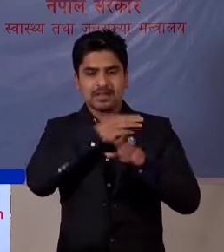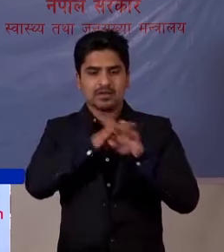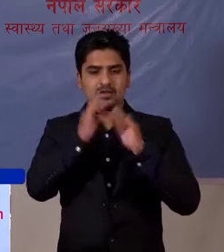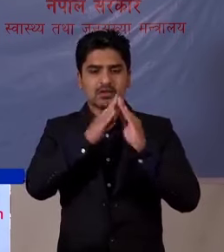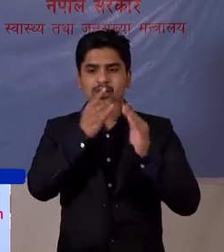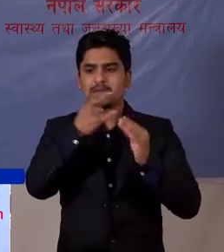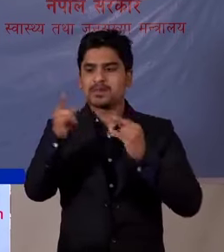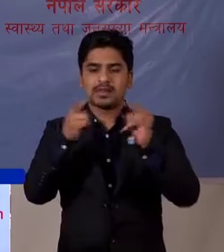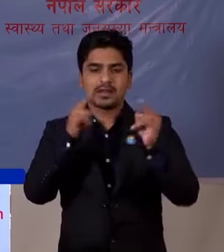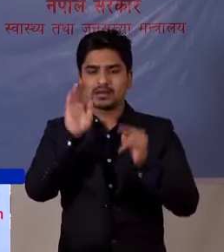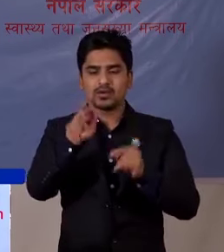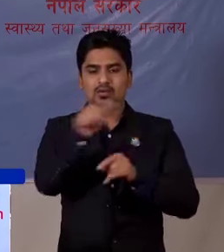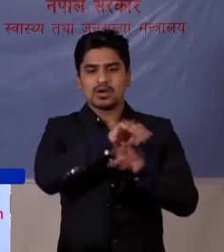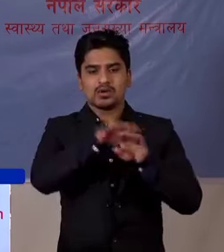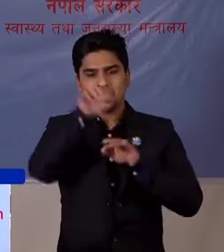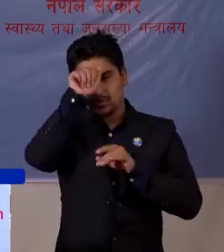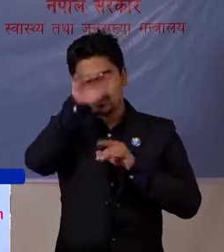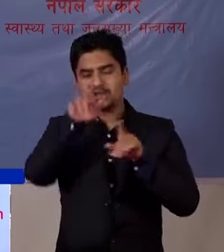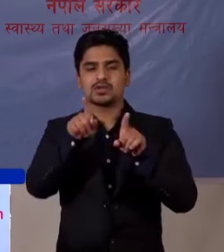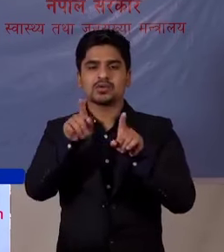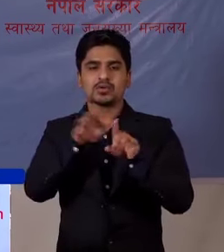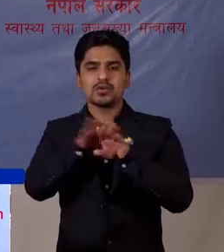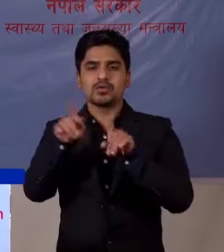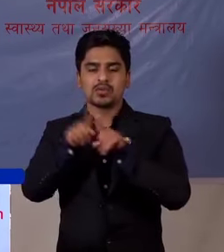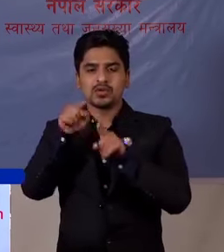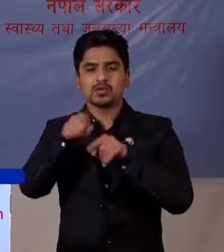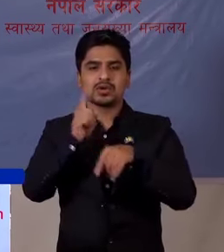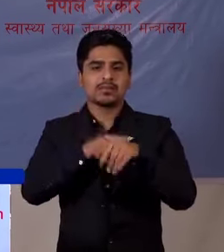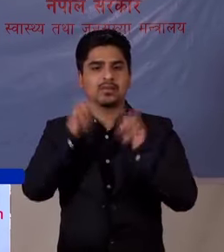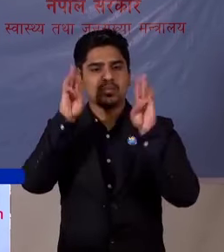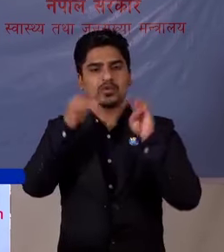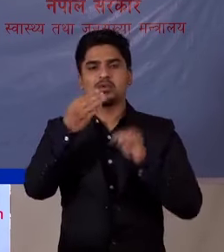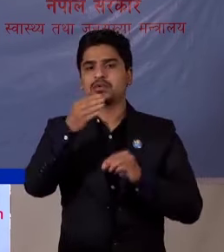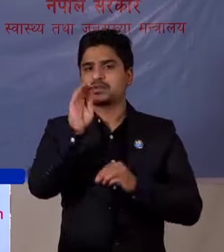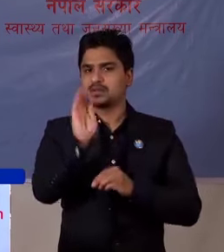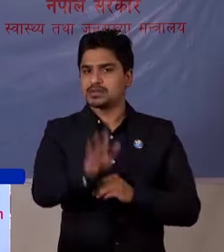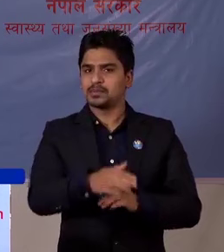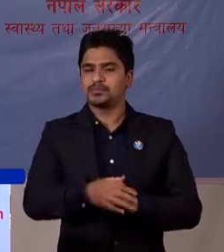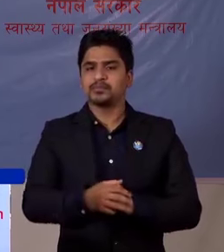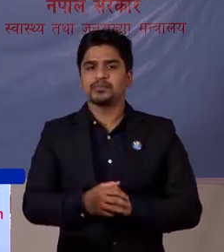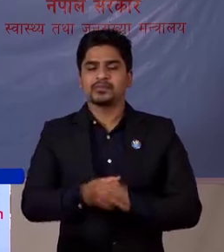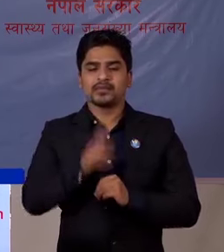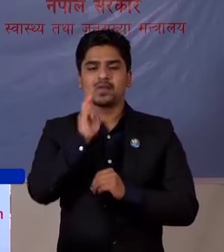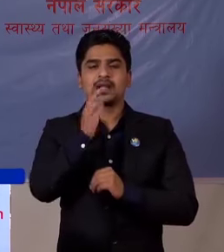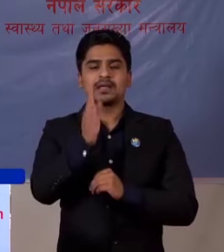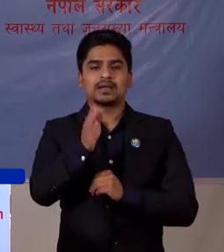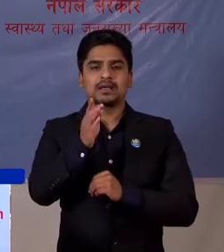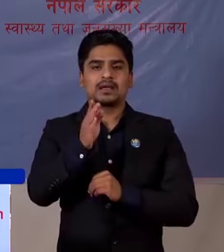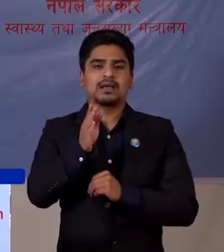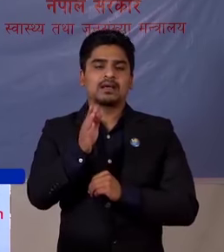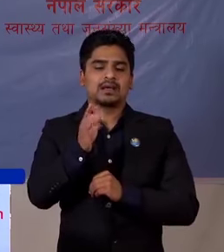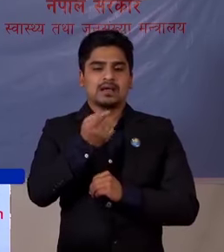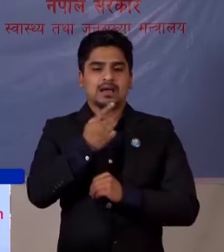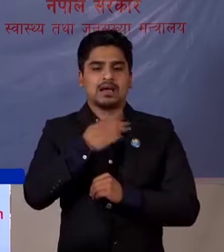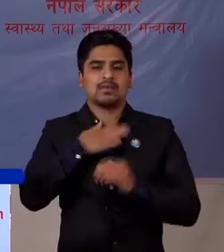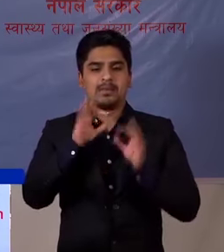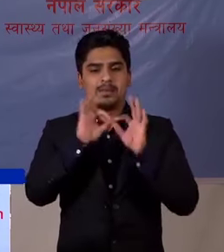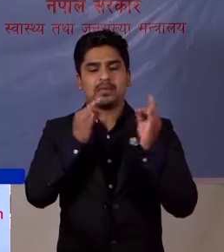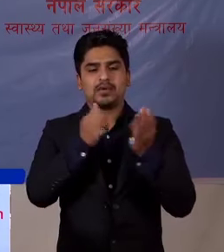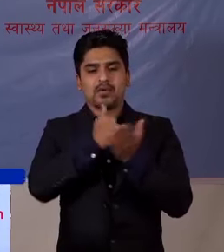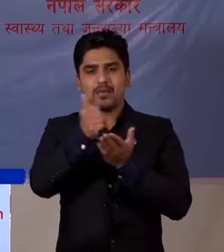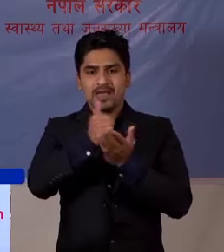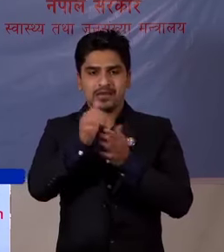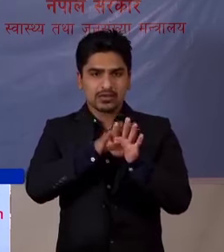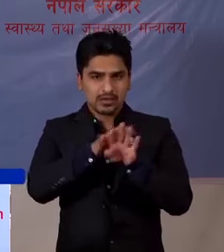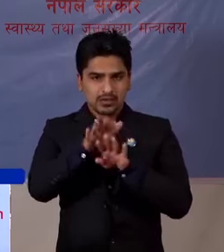जो घरभ फरकीनु बाहाच, वाहरुको संदेश हरु पनी, यो बेला मा, महत्त पुन होना सक्छा, एले चाहिं, आमीरा विविन्न अभ्यास हरु,